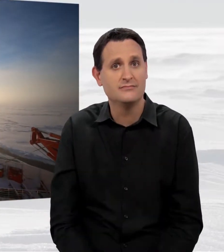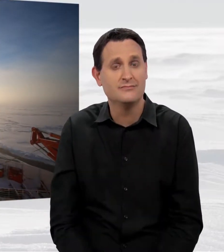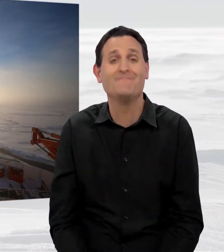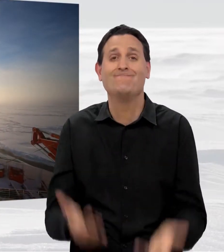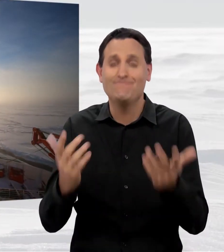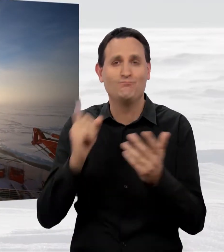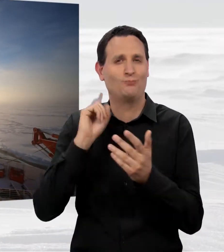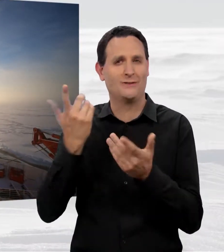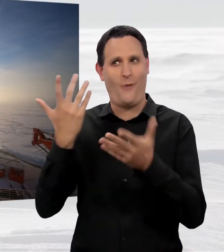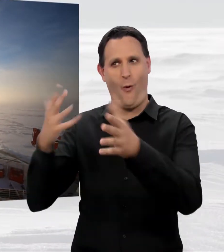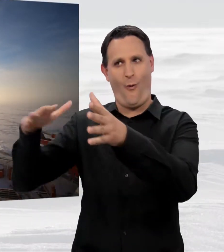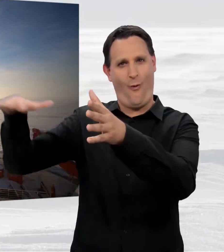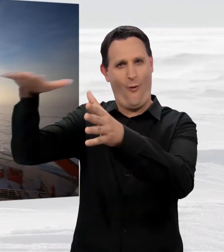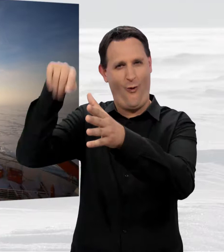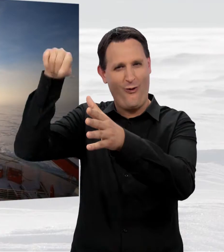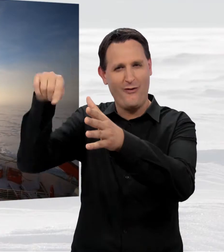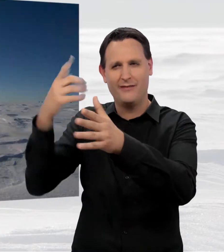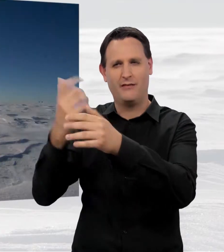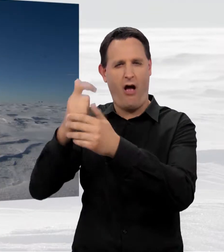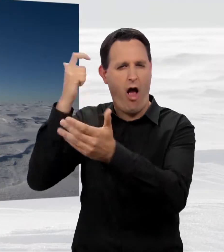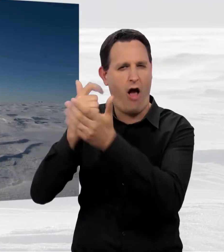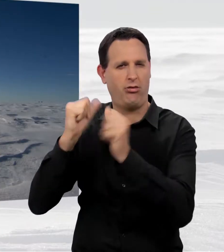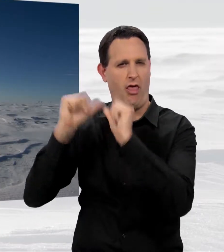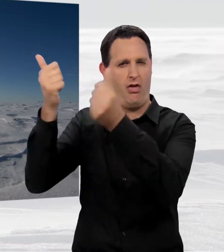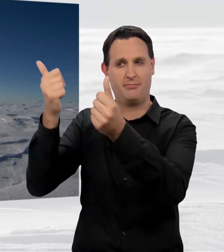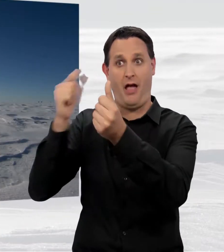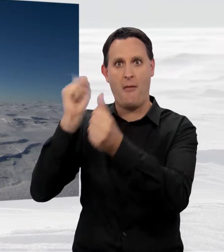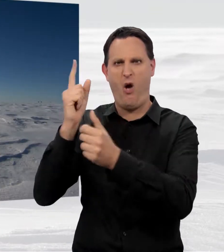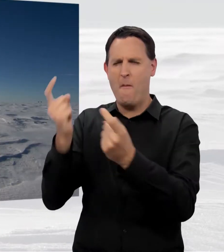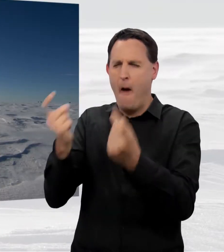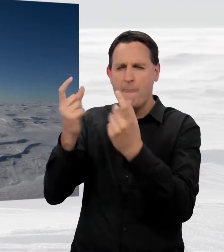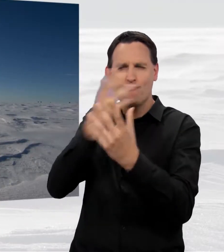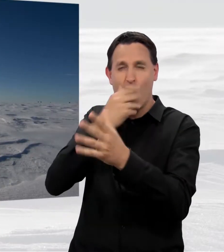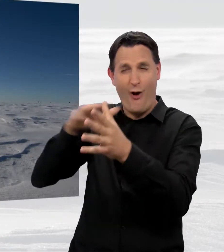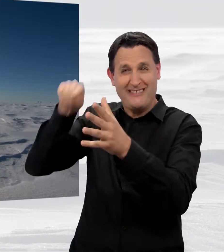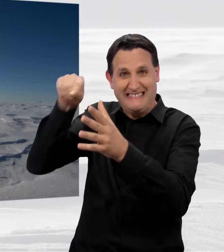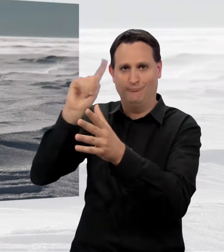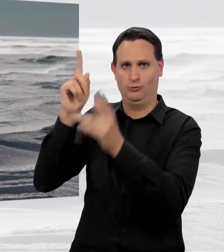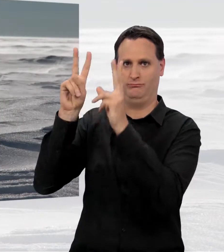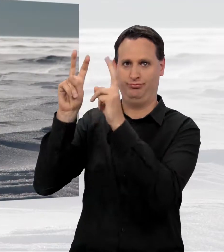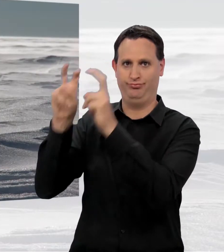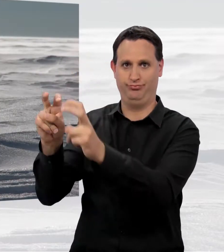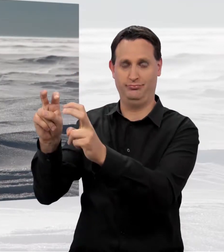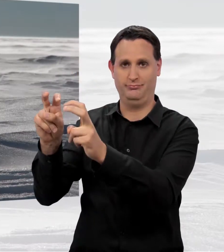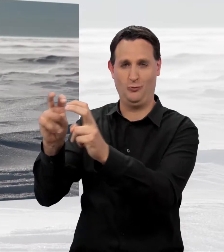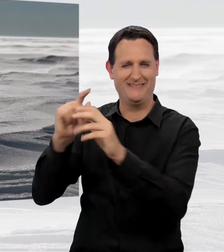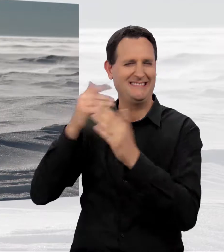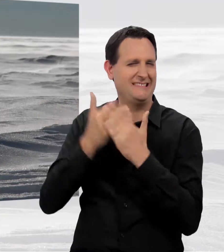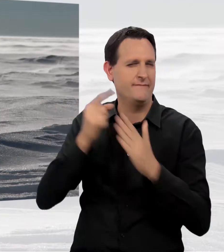Man muss in Regionen forschen, die rau sind und atemberaubend schön. Die unendlich